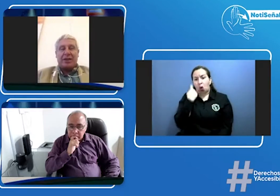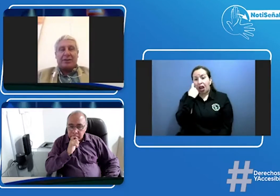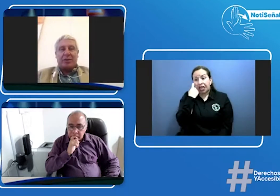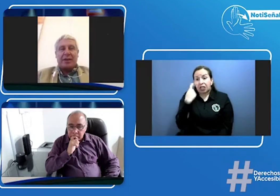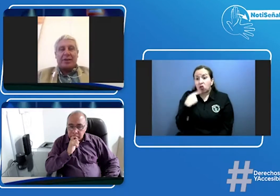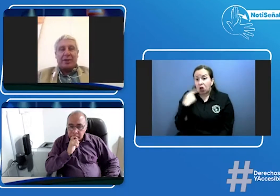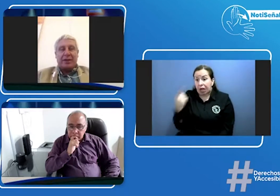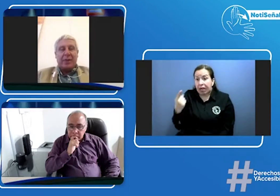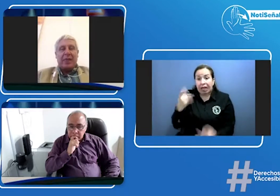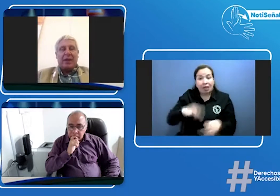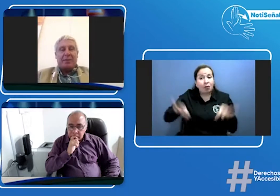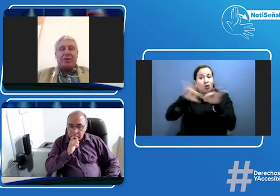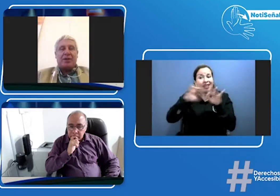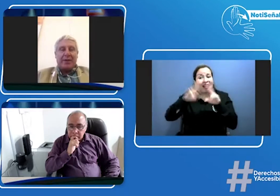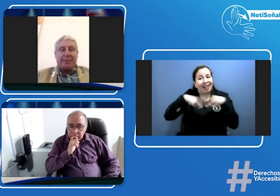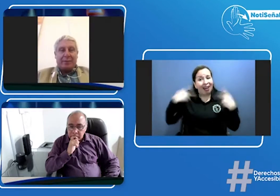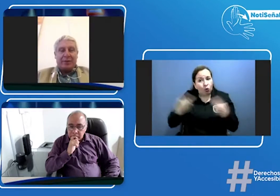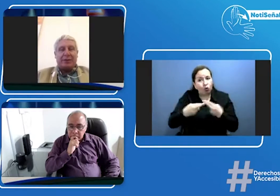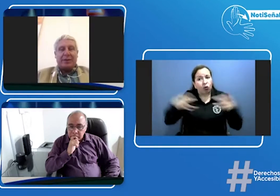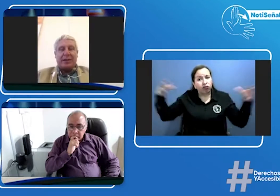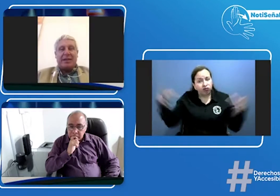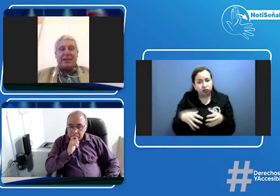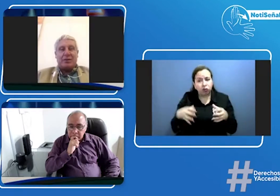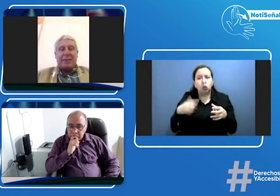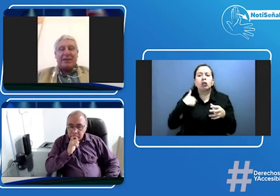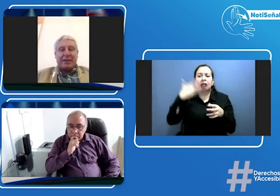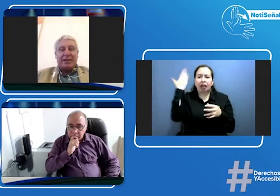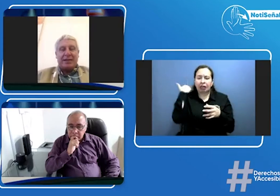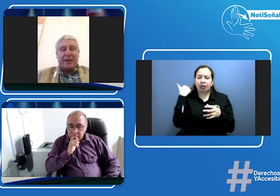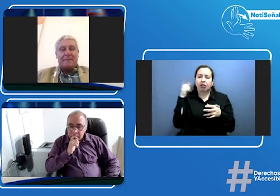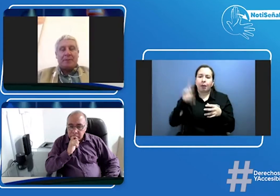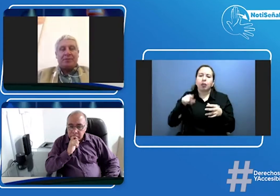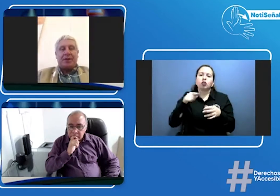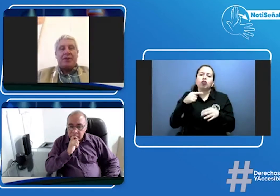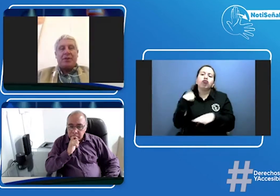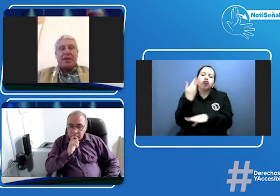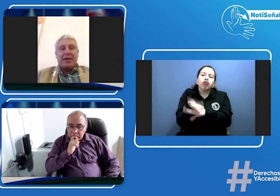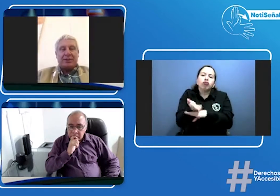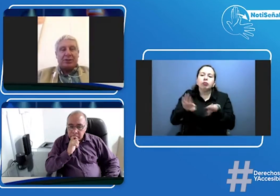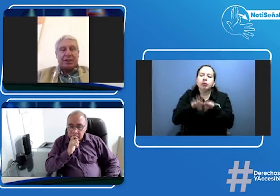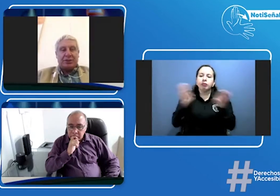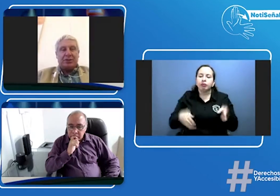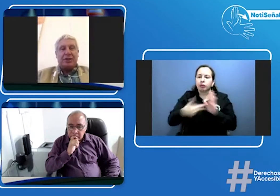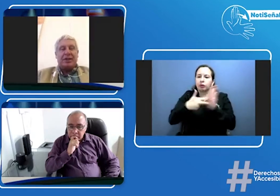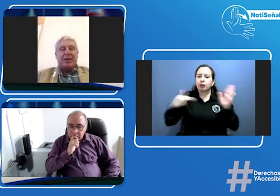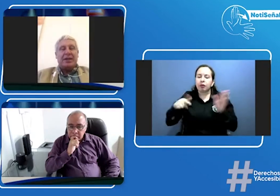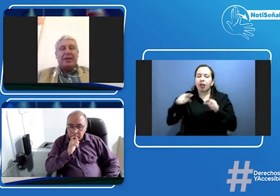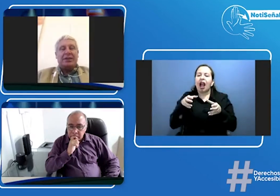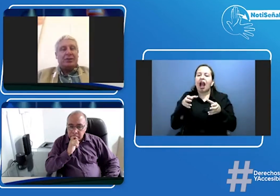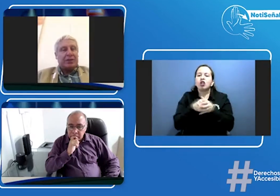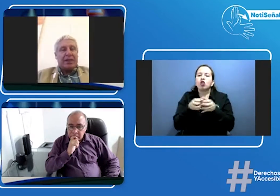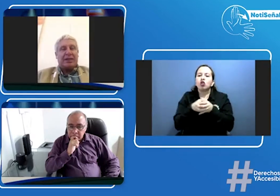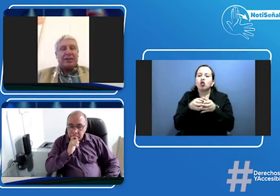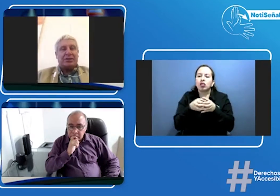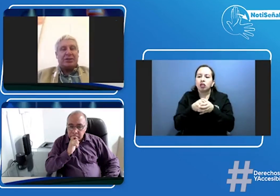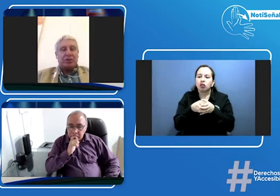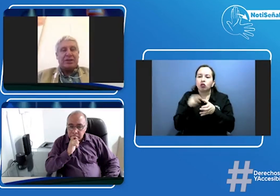se volviera a reunir porque yo había propuesto también el día de ayer una mesa técnica con la asociación de ustedes la asociación nuestra